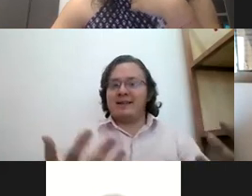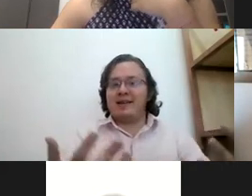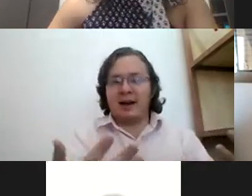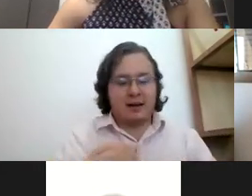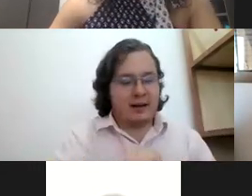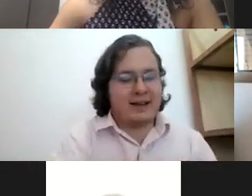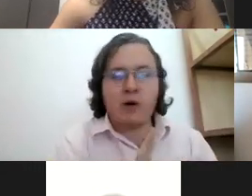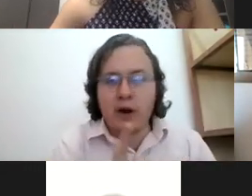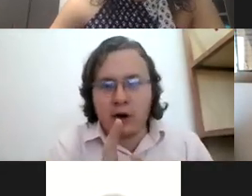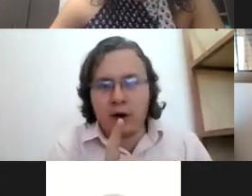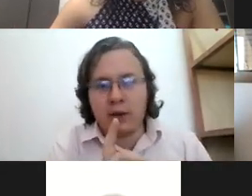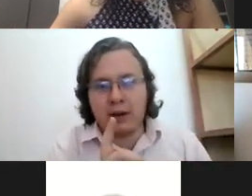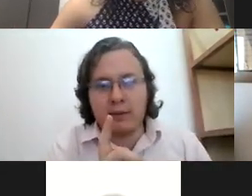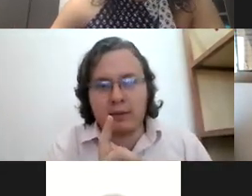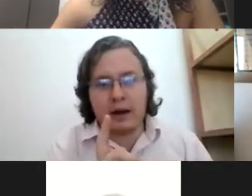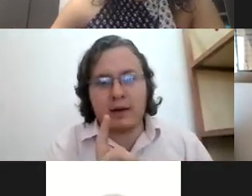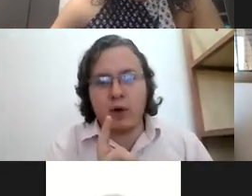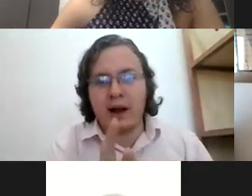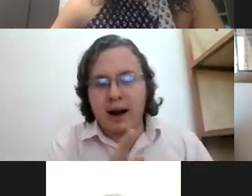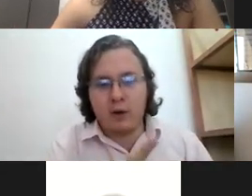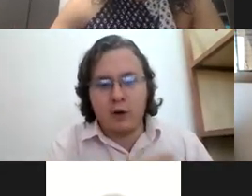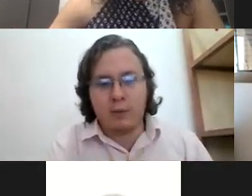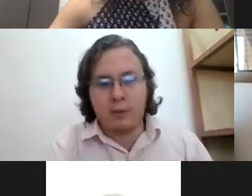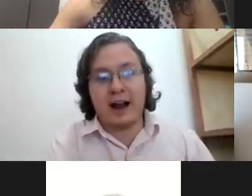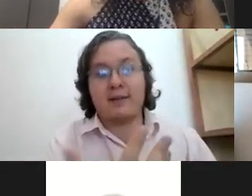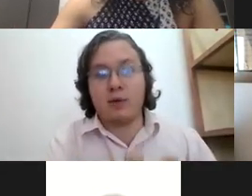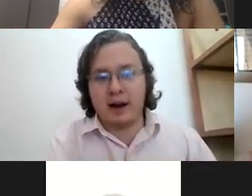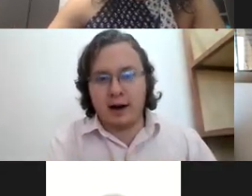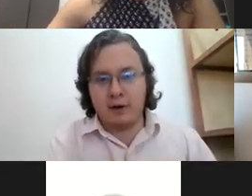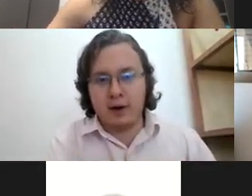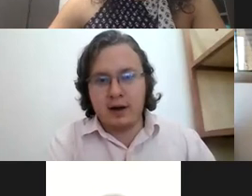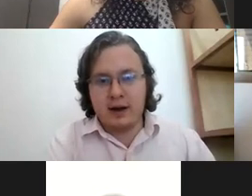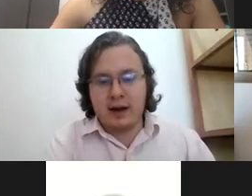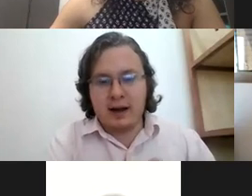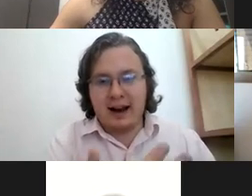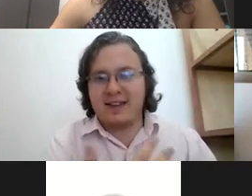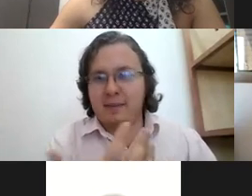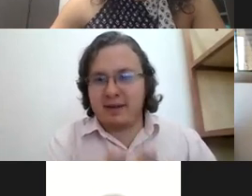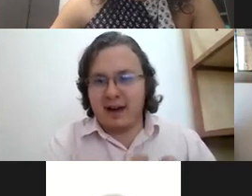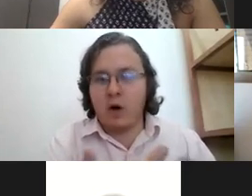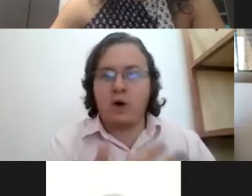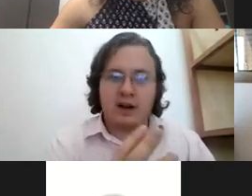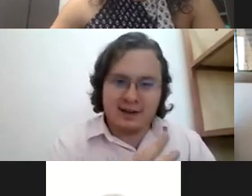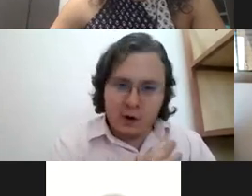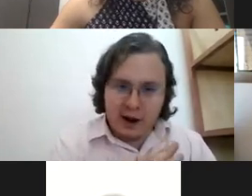necesitan y es algo que yo quiero también tener muy en claro o dejarles muy en claro que la discapacidad o se nace con ella